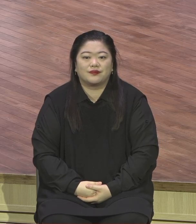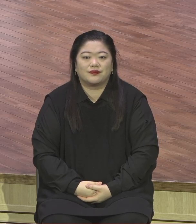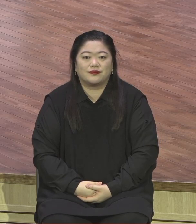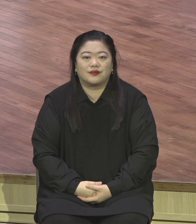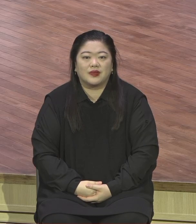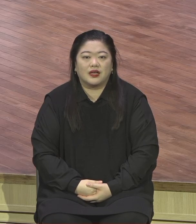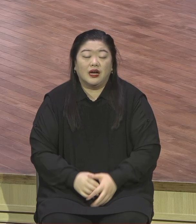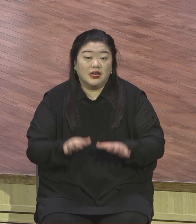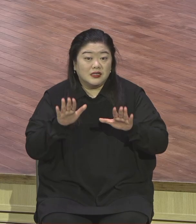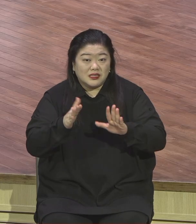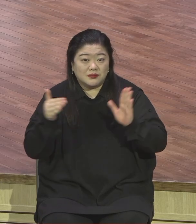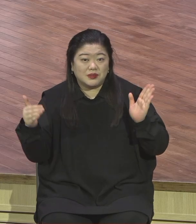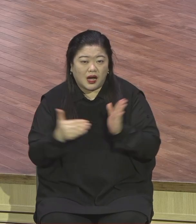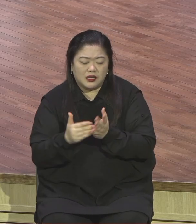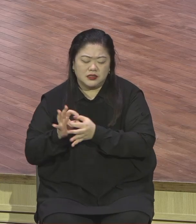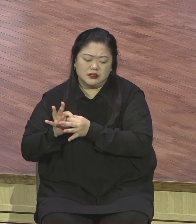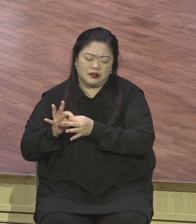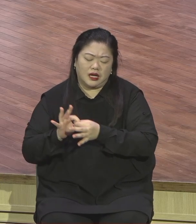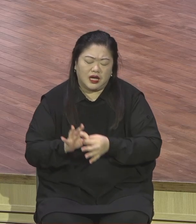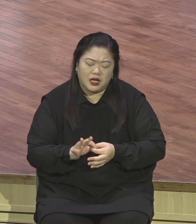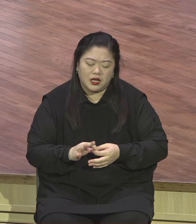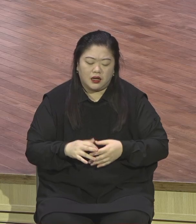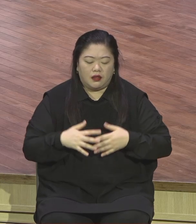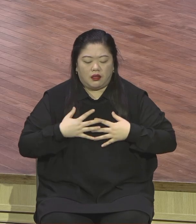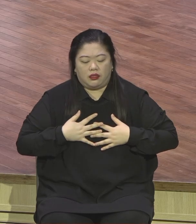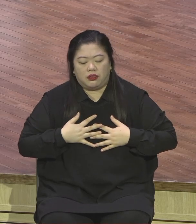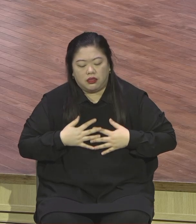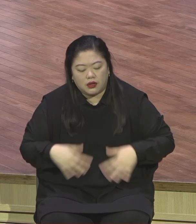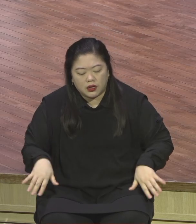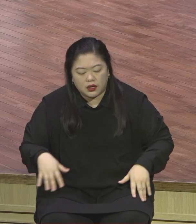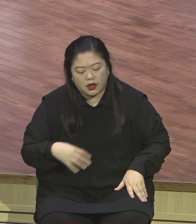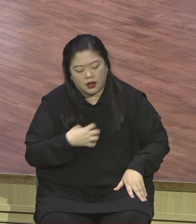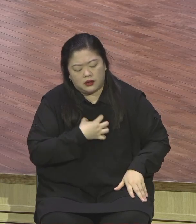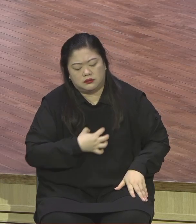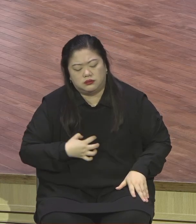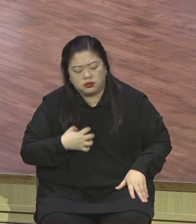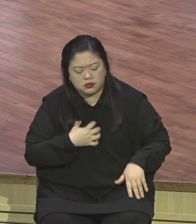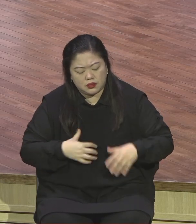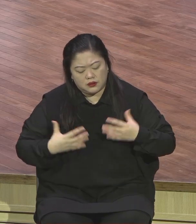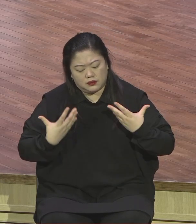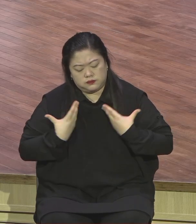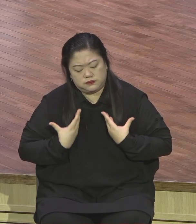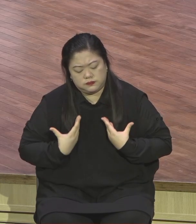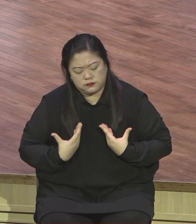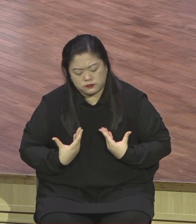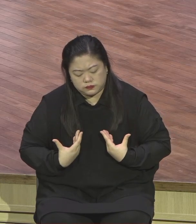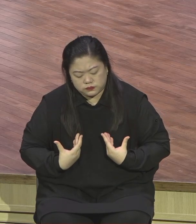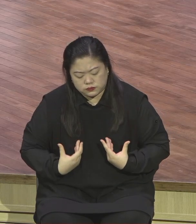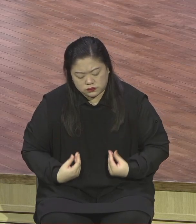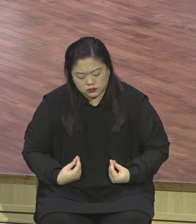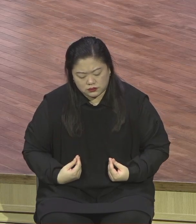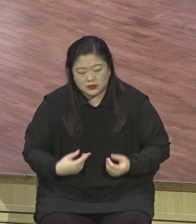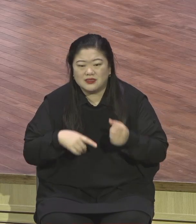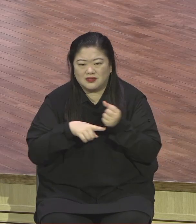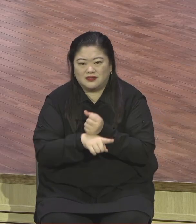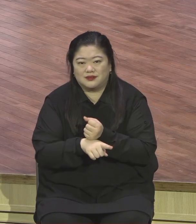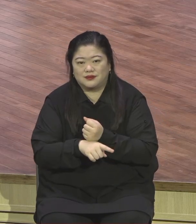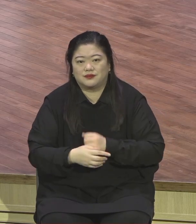계속 지치고 낙담 중에 있는 사람들 그러듯이 계속 지치고